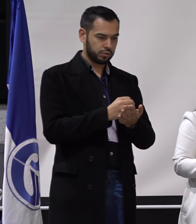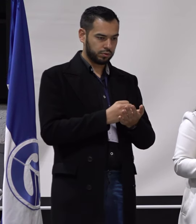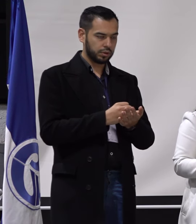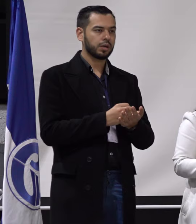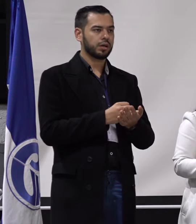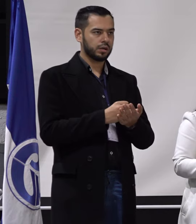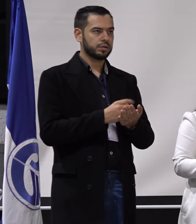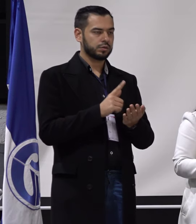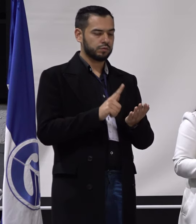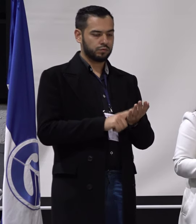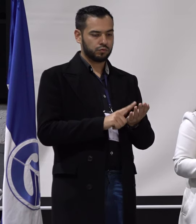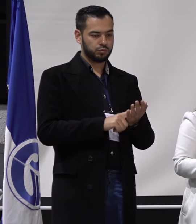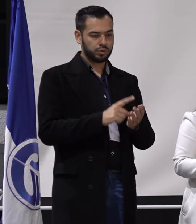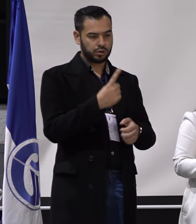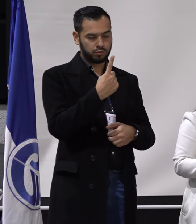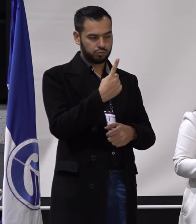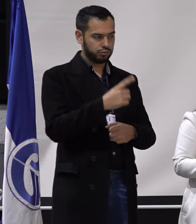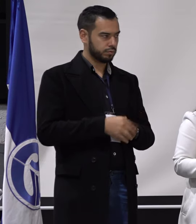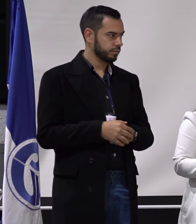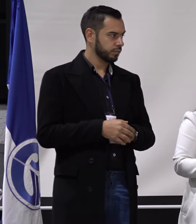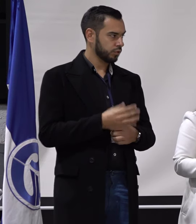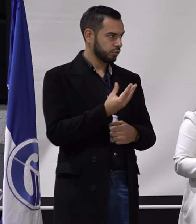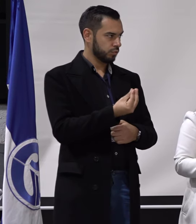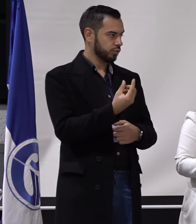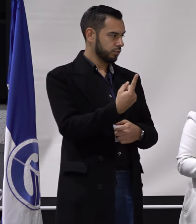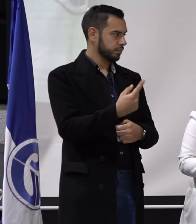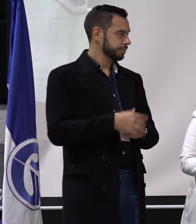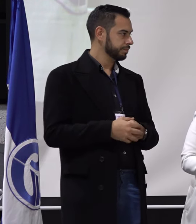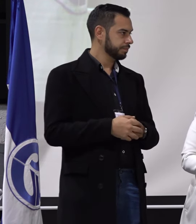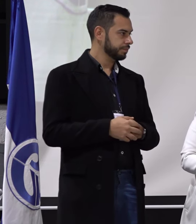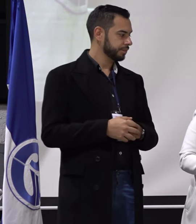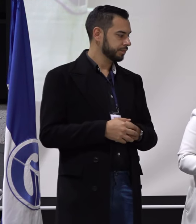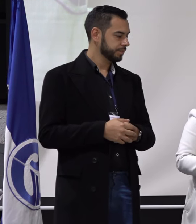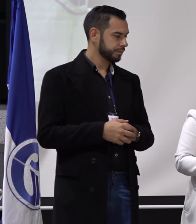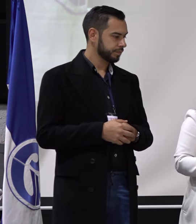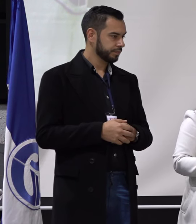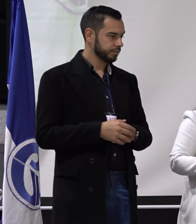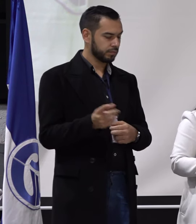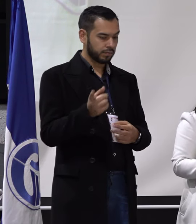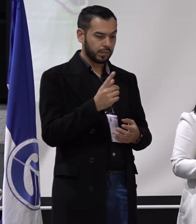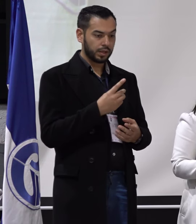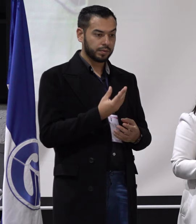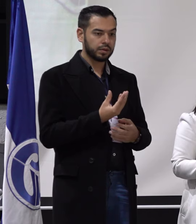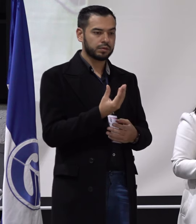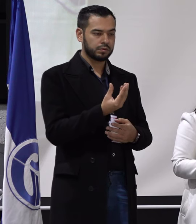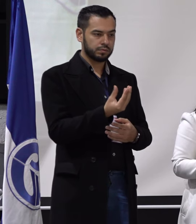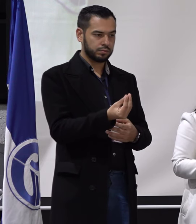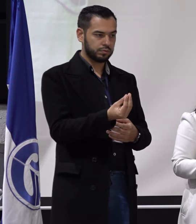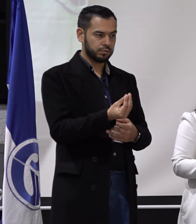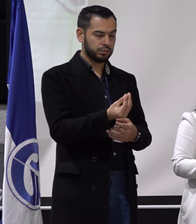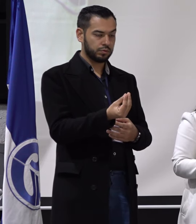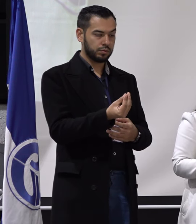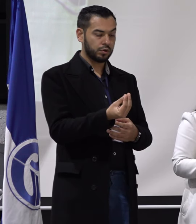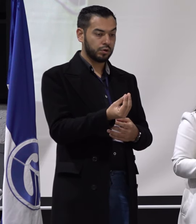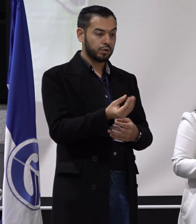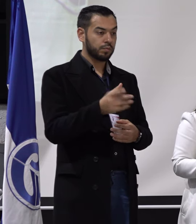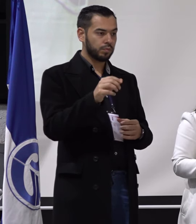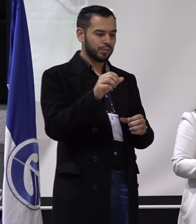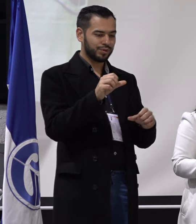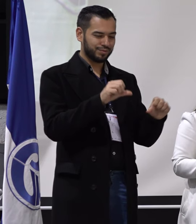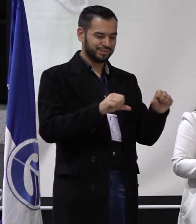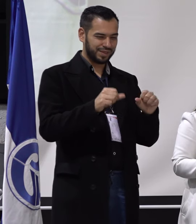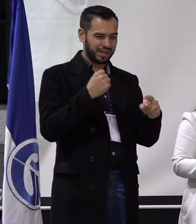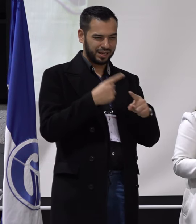Claudia Delmira Castaño Ramírez y Dayron Alexis Castro Rivera. Para la representación de egresados ante el consejo de